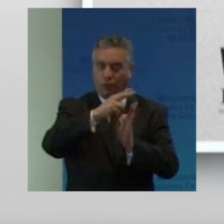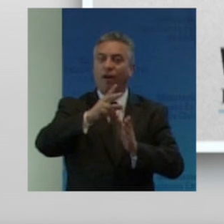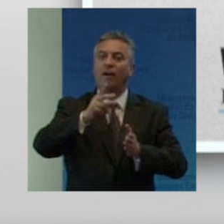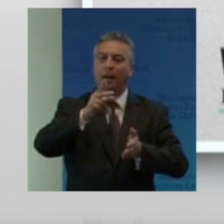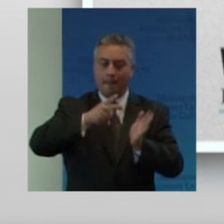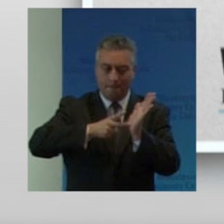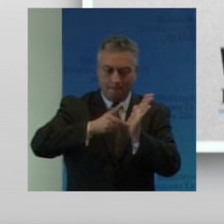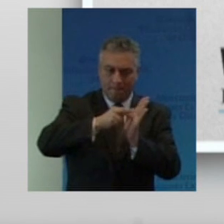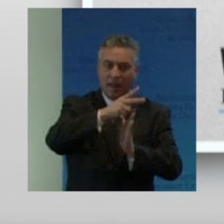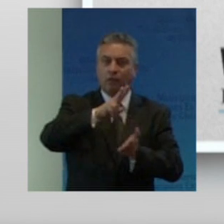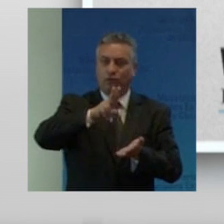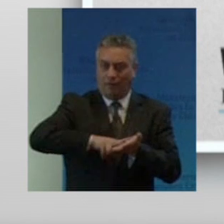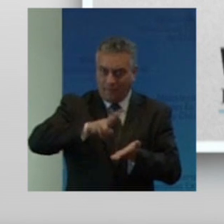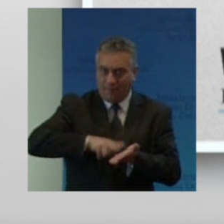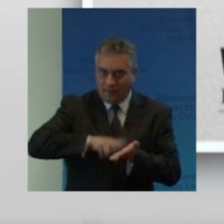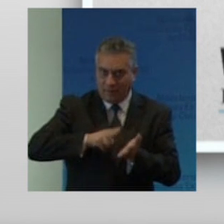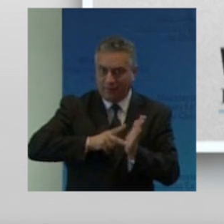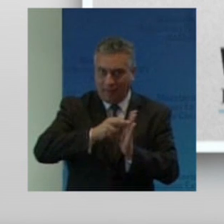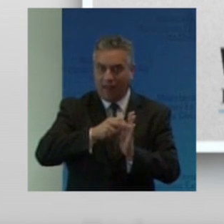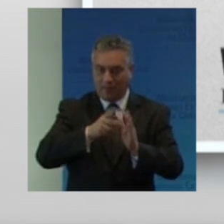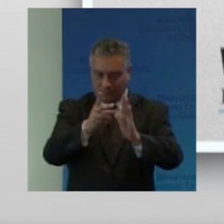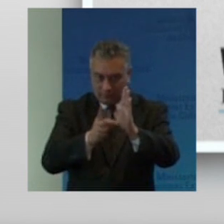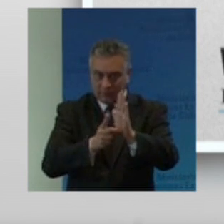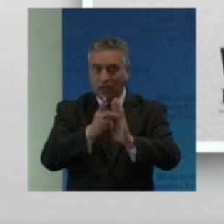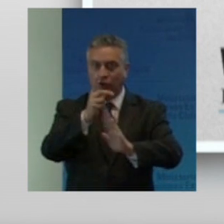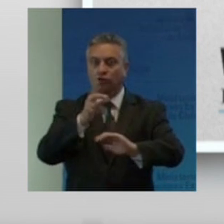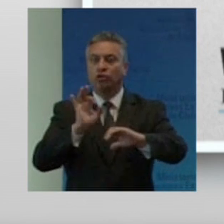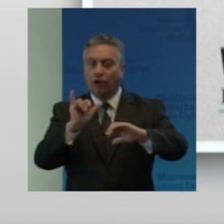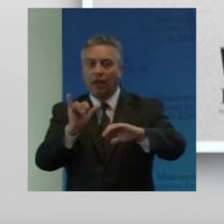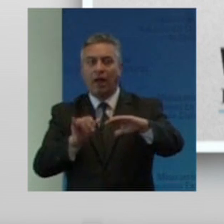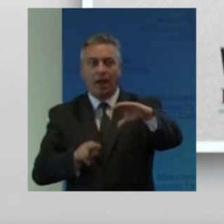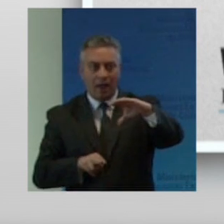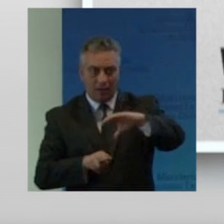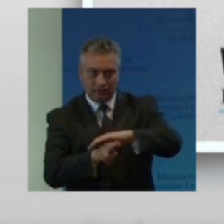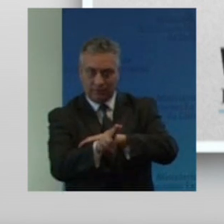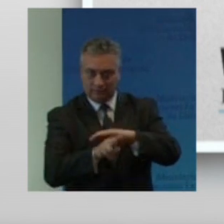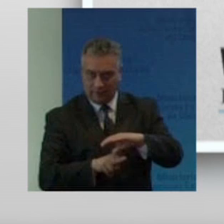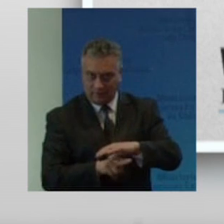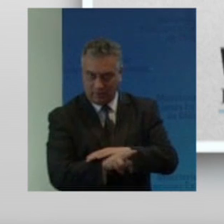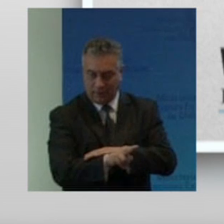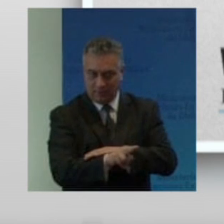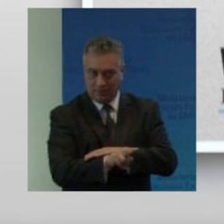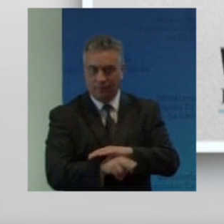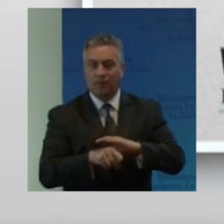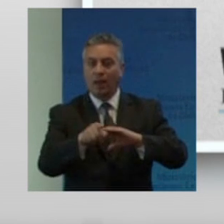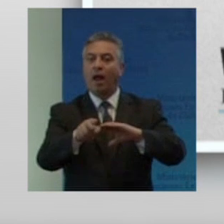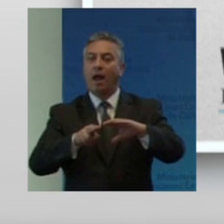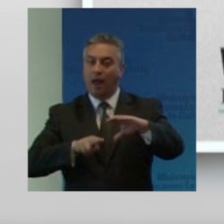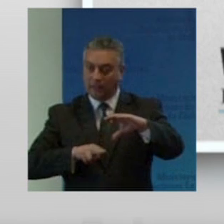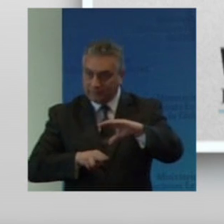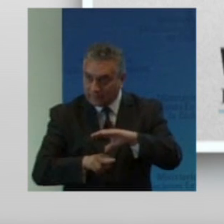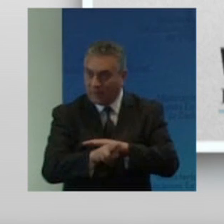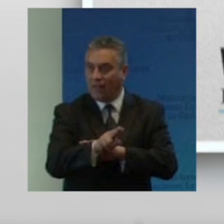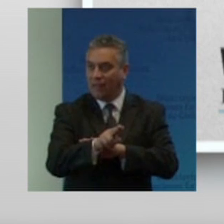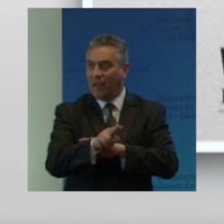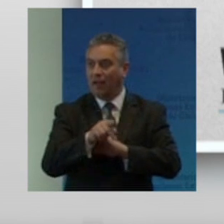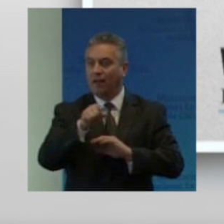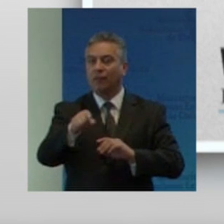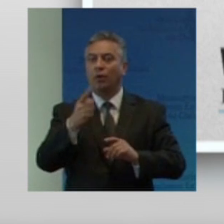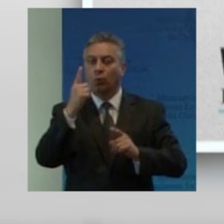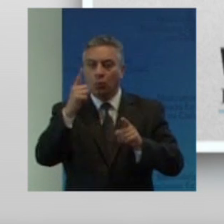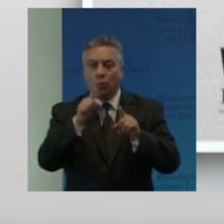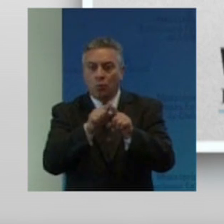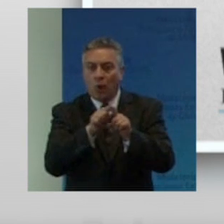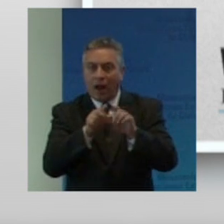inclusivo y accesible accesible accesibilidad es una